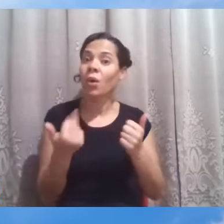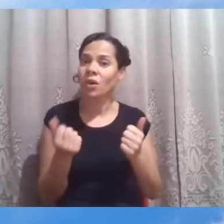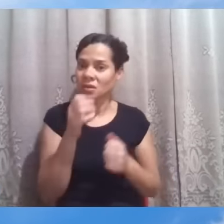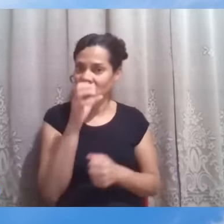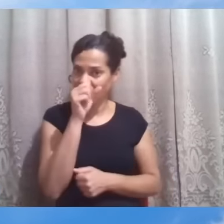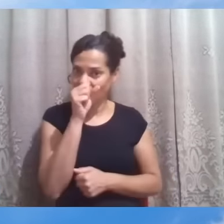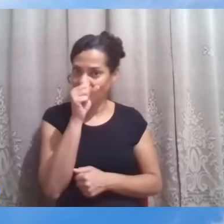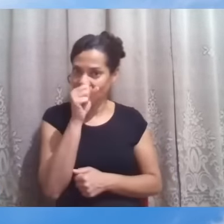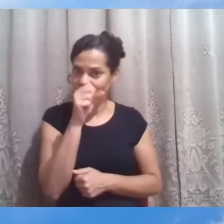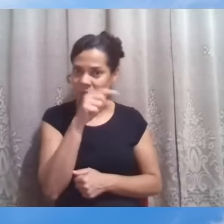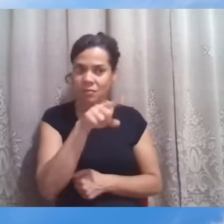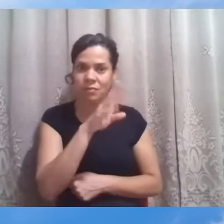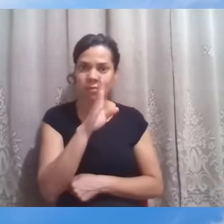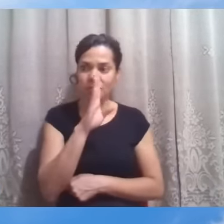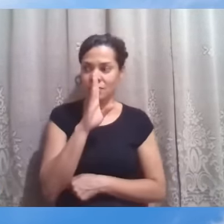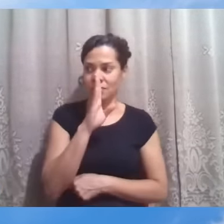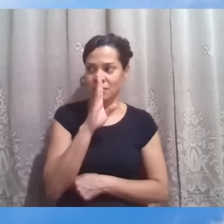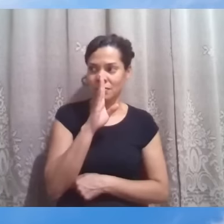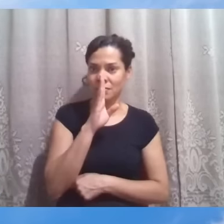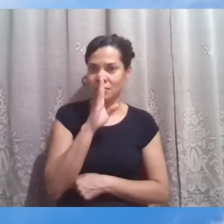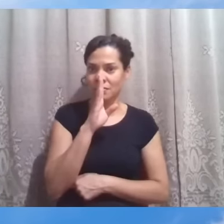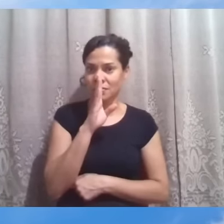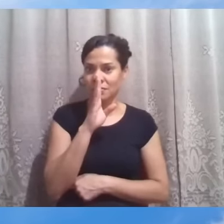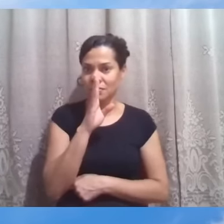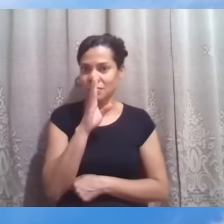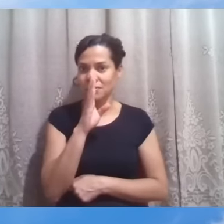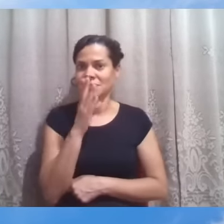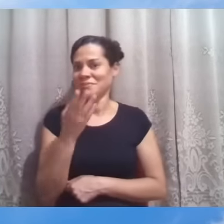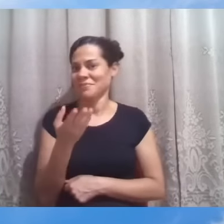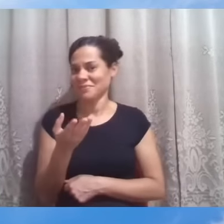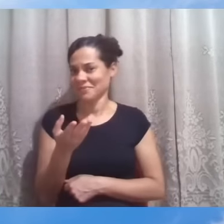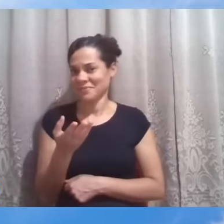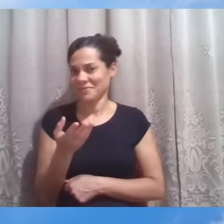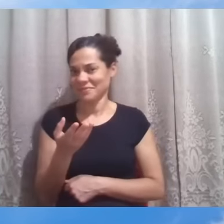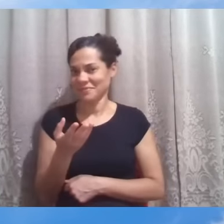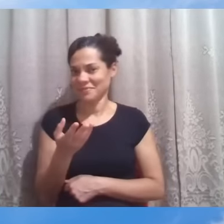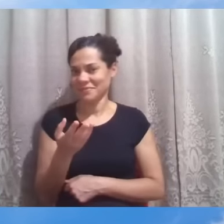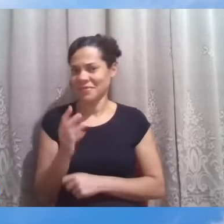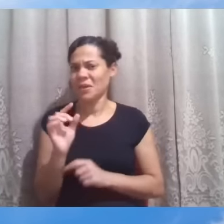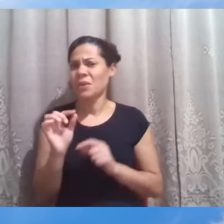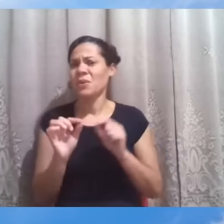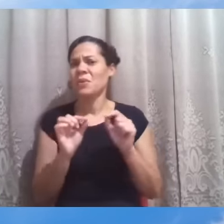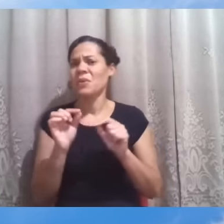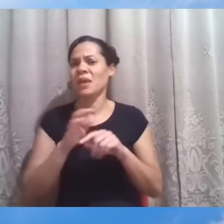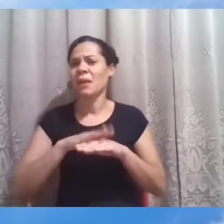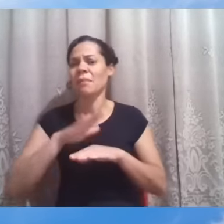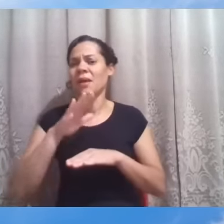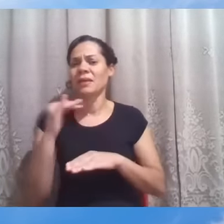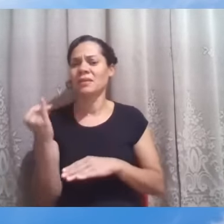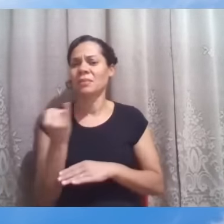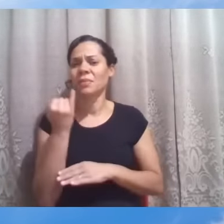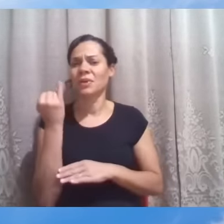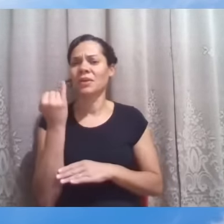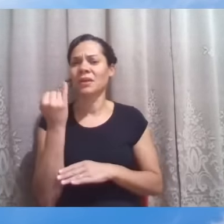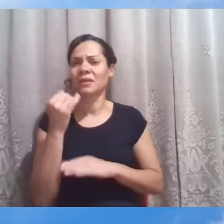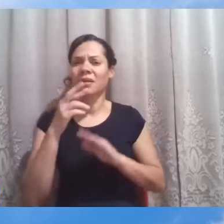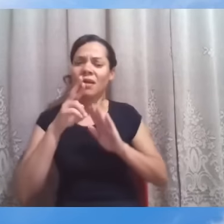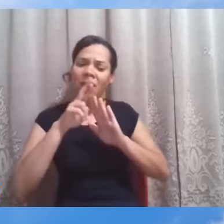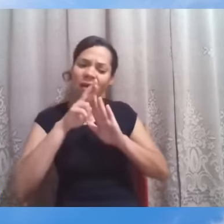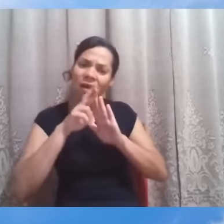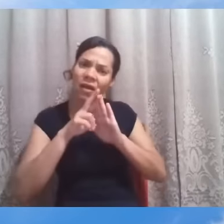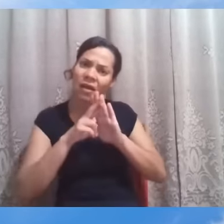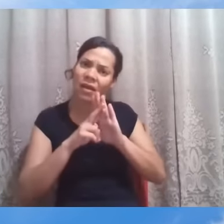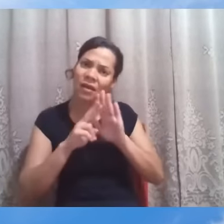Em outras palavras, o que é mais valioso? A regra humana que tem a sua finalidade, que ajuda a nos